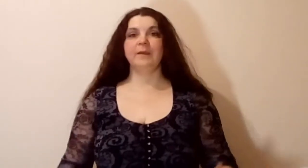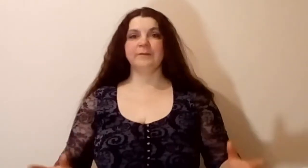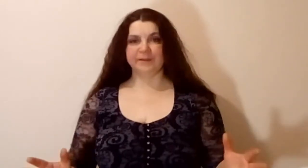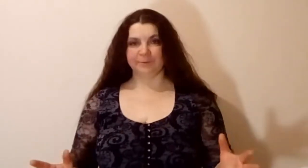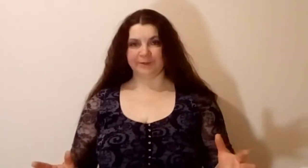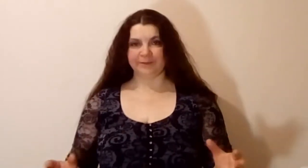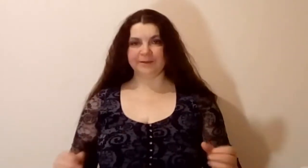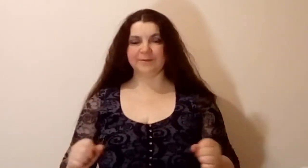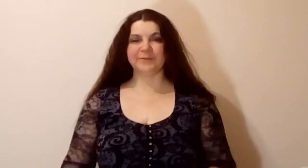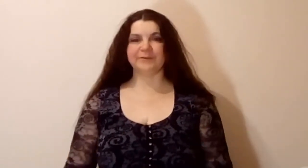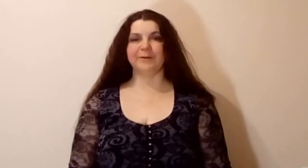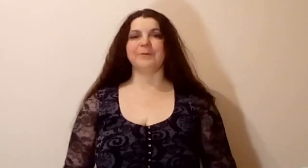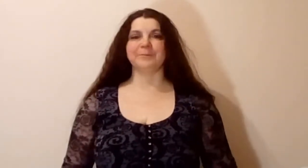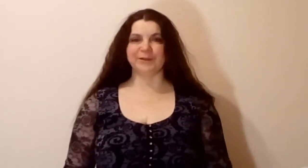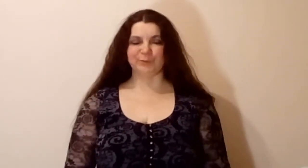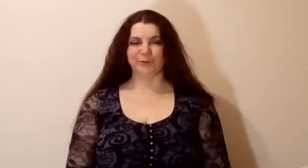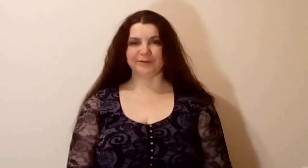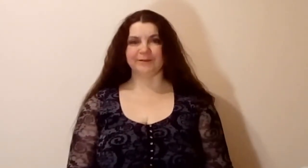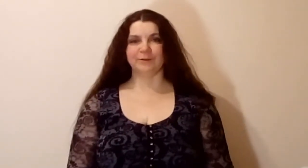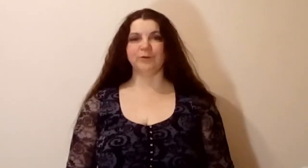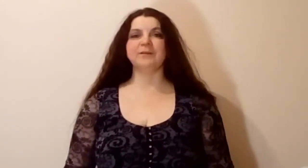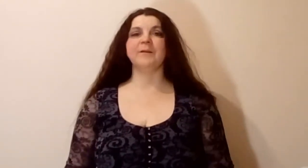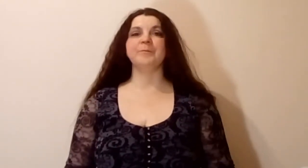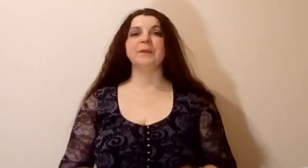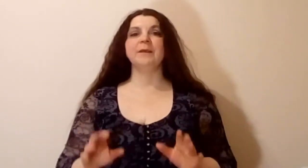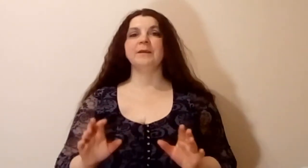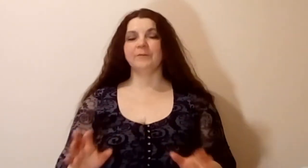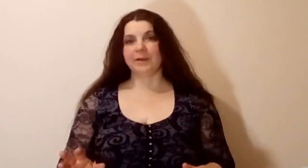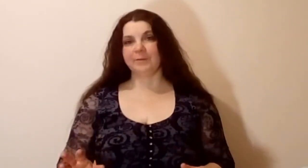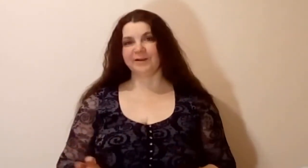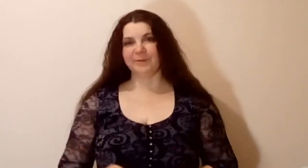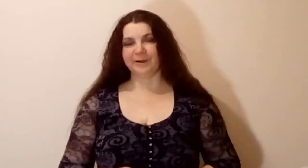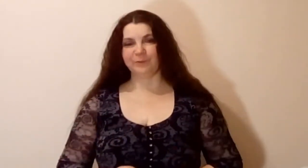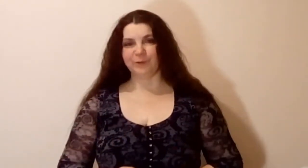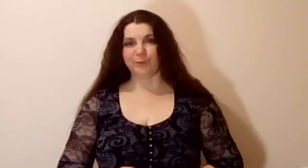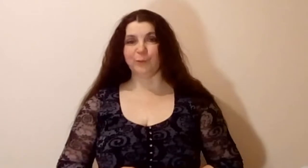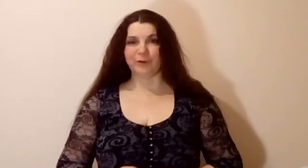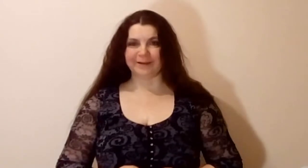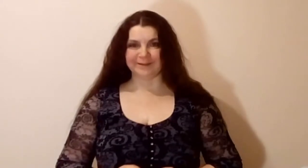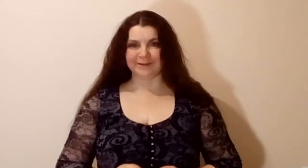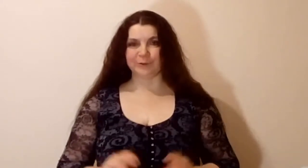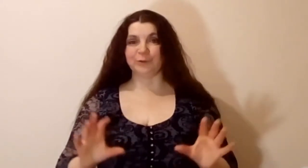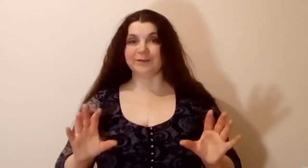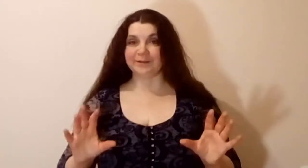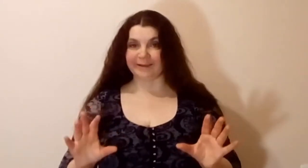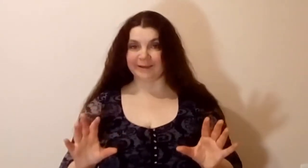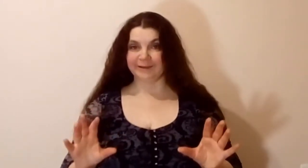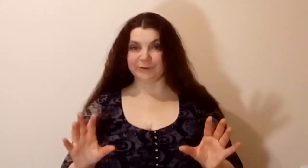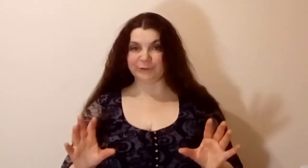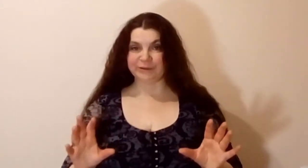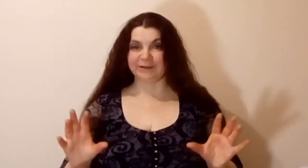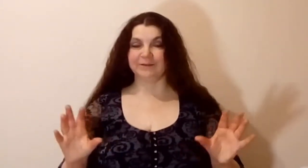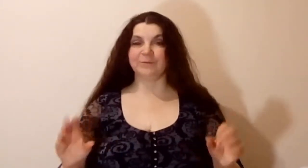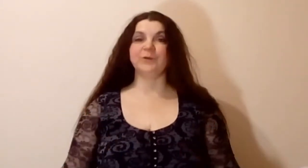Всем привет! С вами по-прежнему Оксана Костина. И в рамках марафона по контенту 3.0